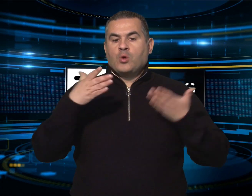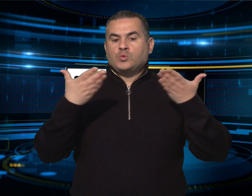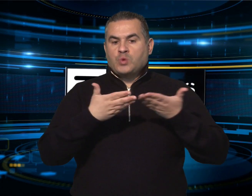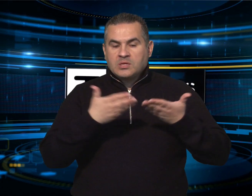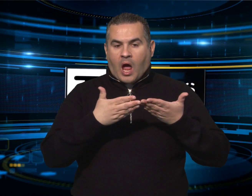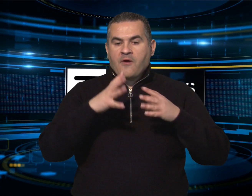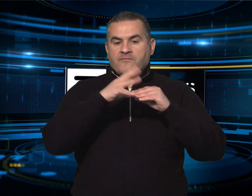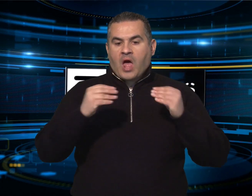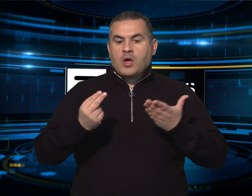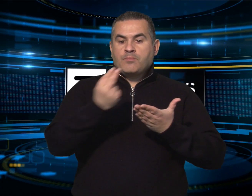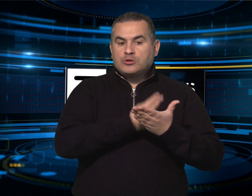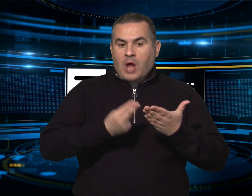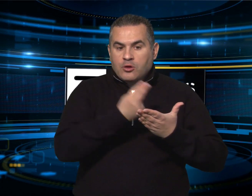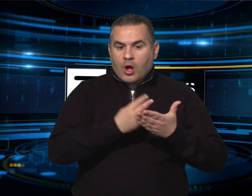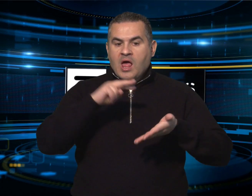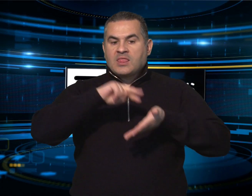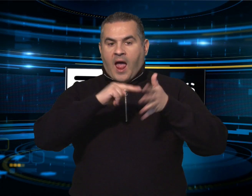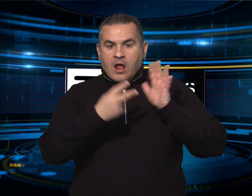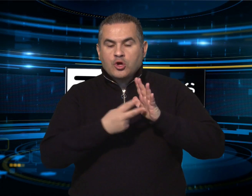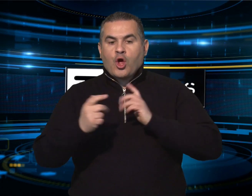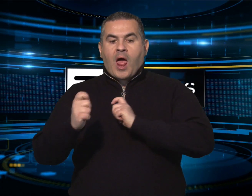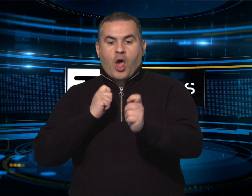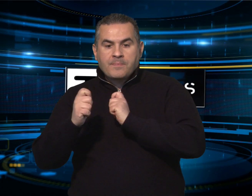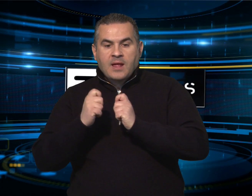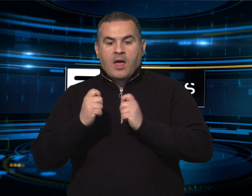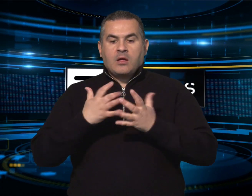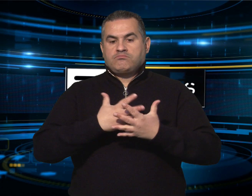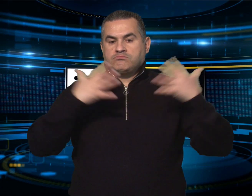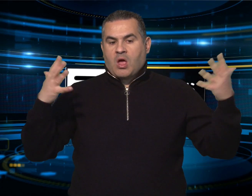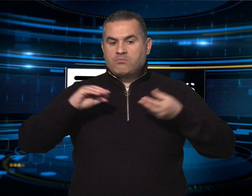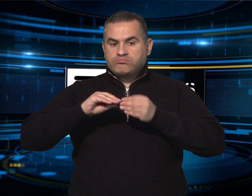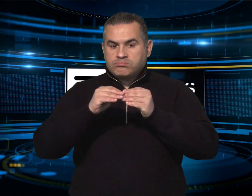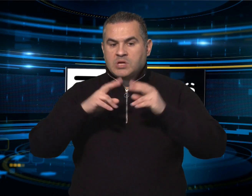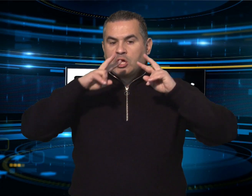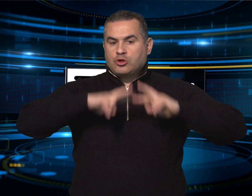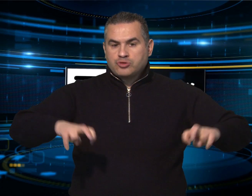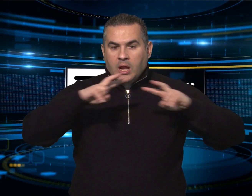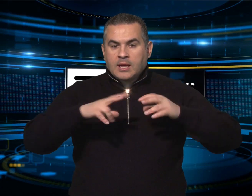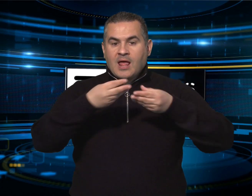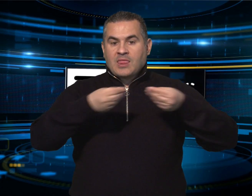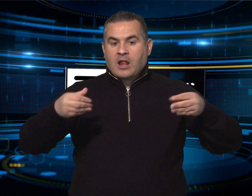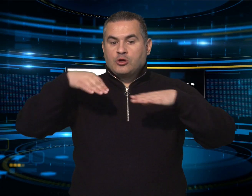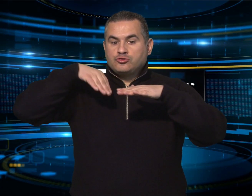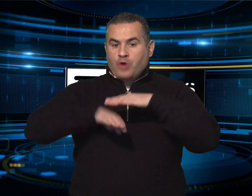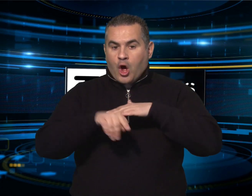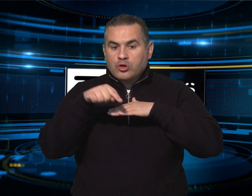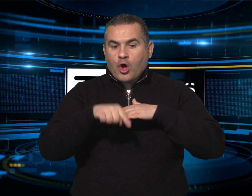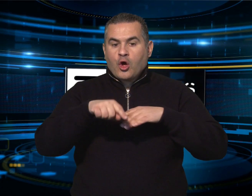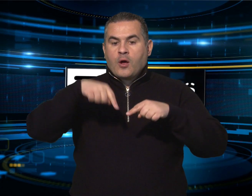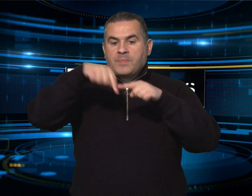della grande infrastruttura di ricerca sotterranea di Einstein Telescope, il futuro rilevatore di onde gravitazionali che l'Italia si